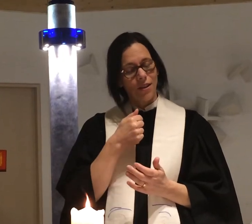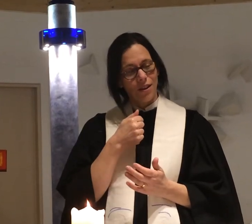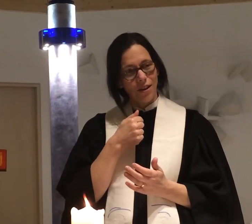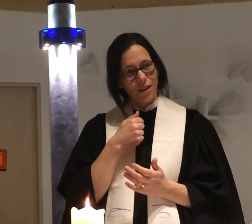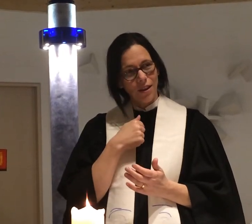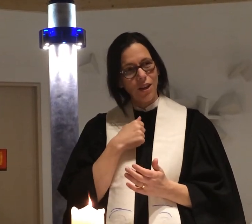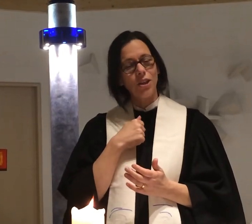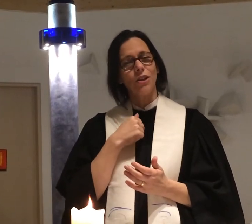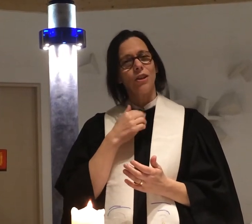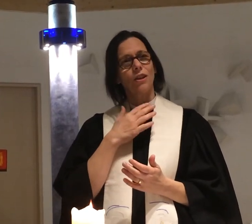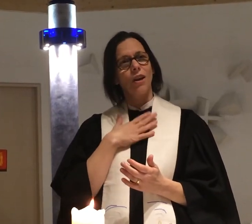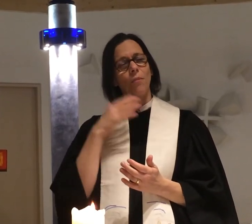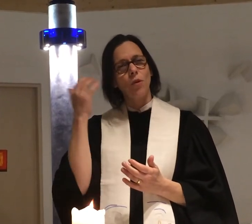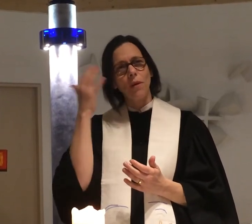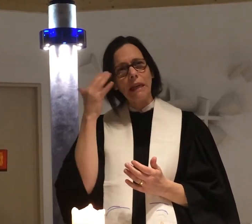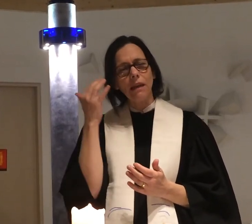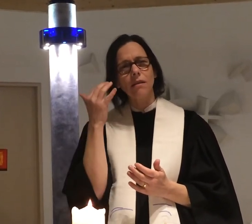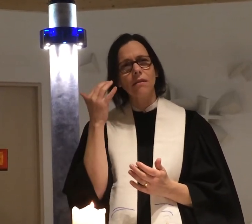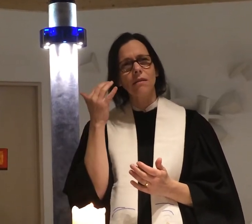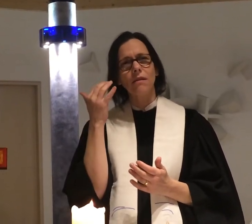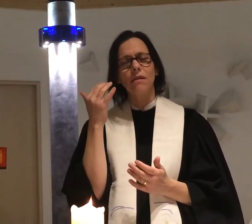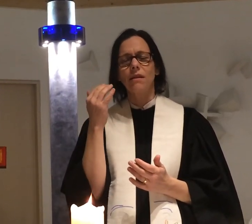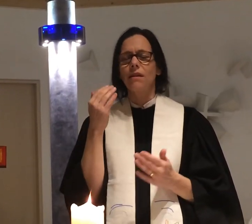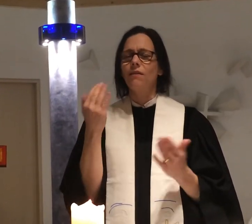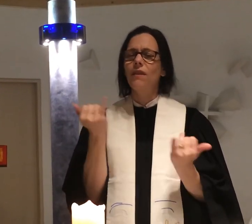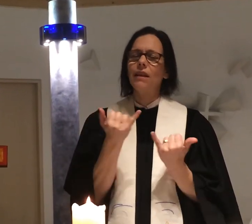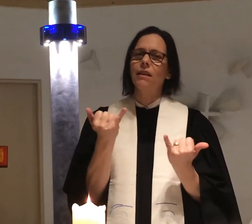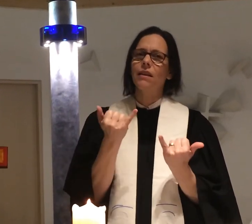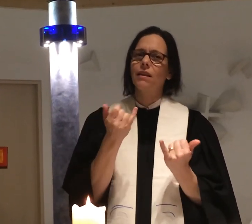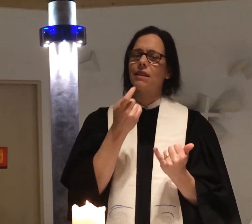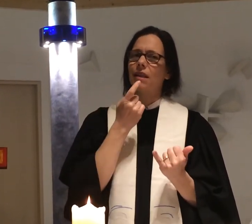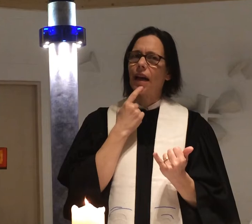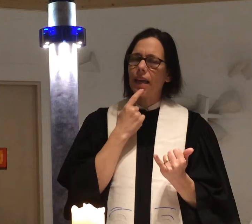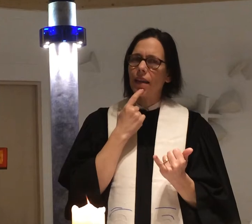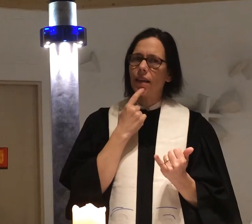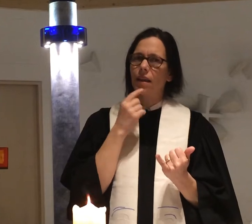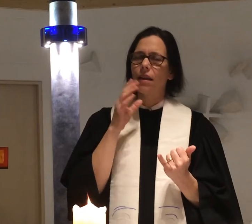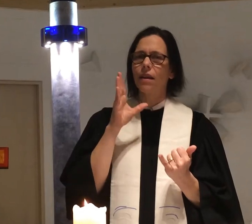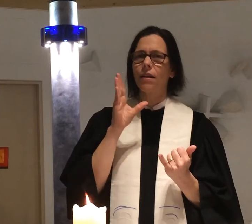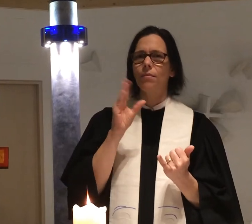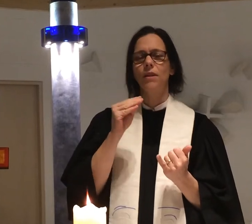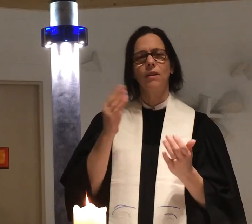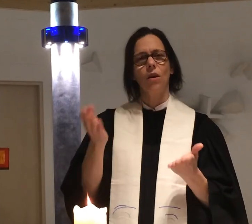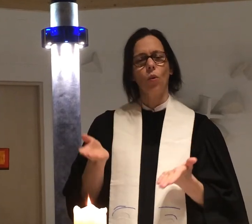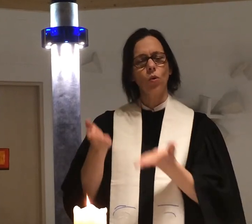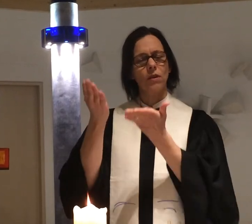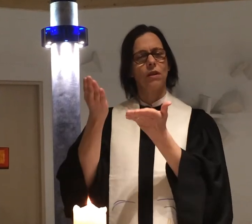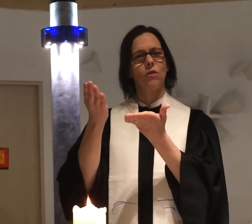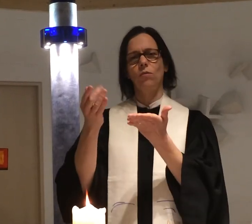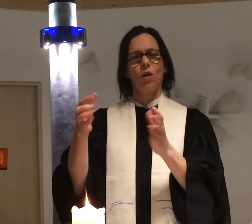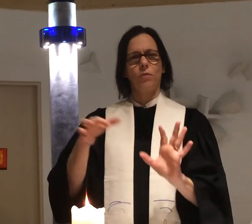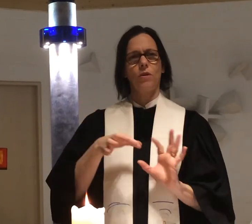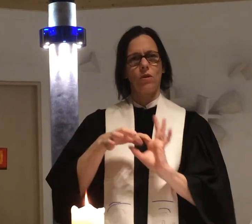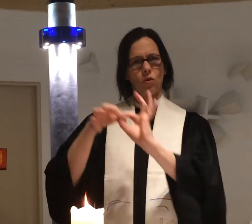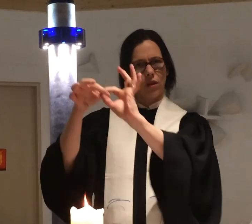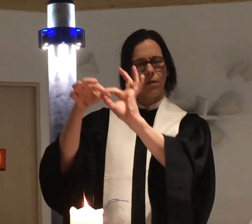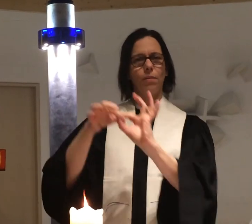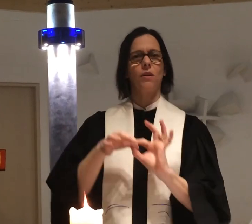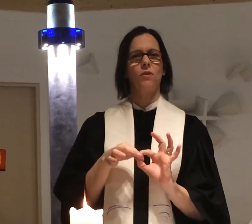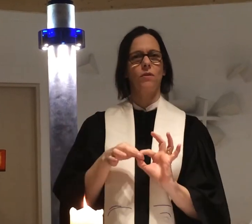Ich habe mir überlegt, wie denn das Ei mit Ostern überhaupt zusammenpasst.